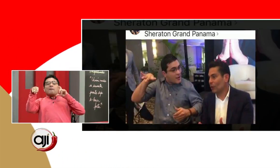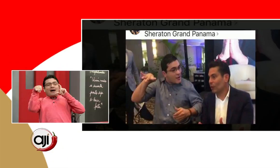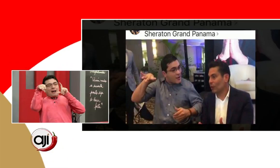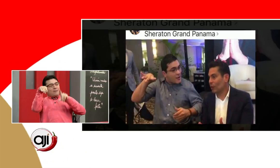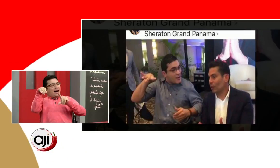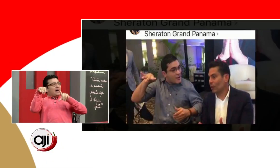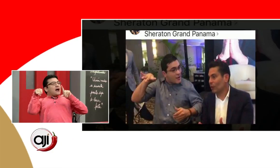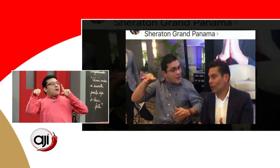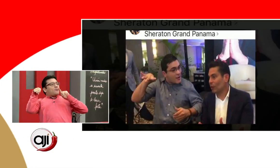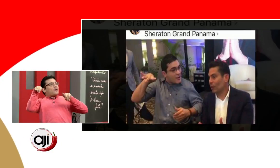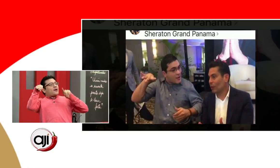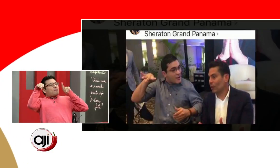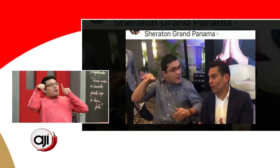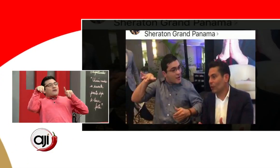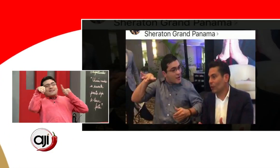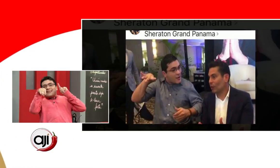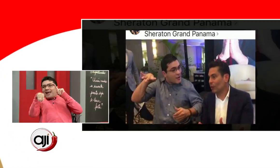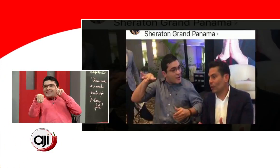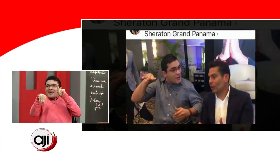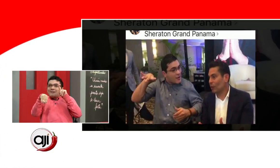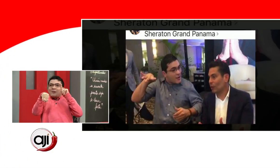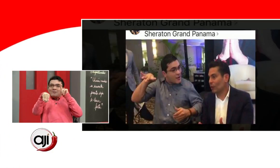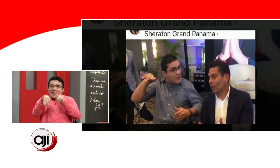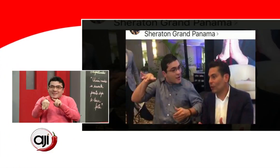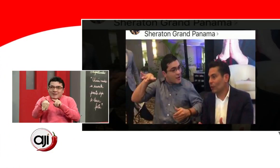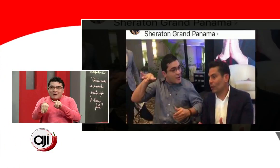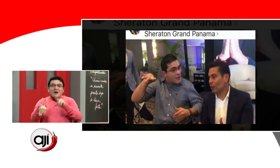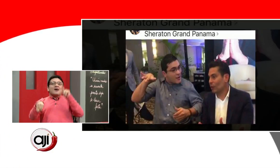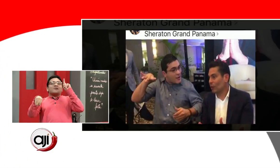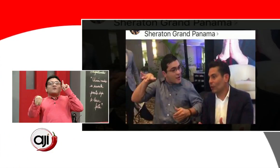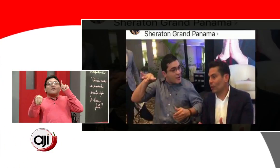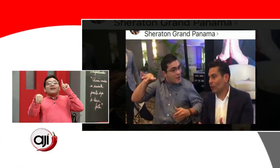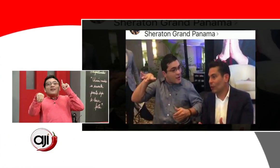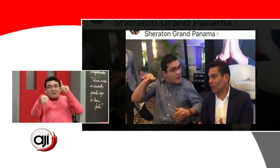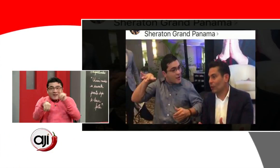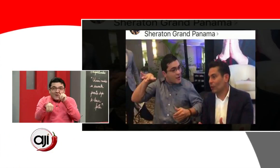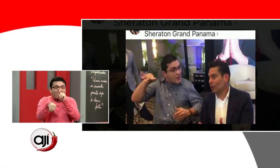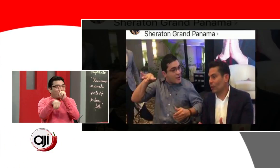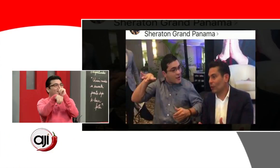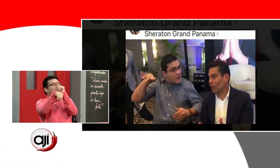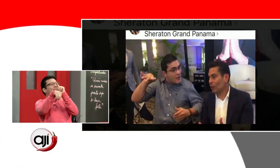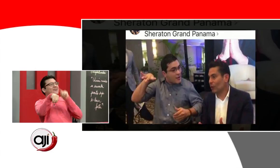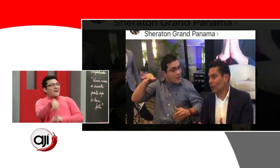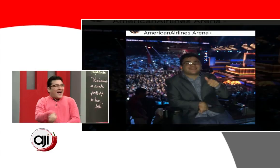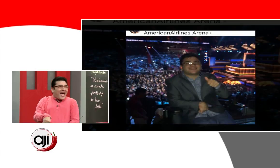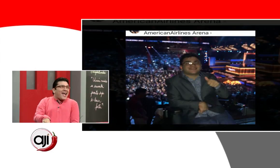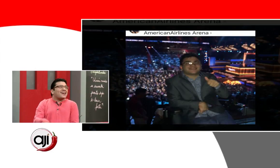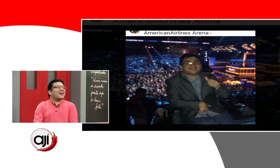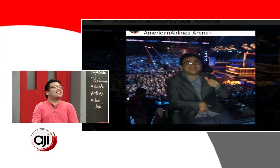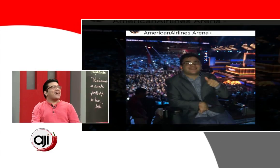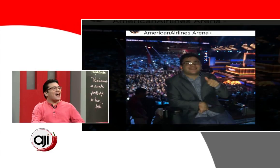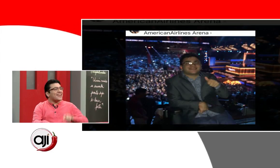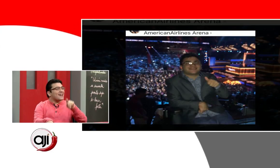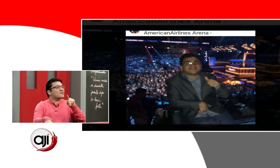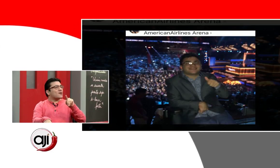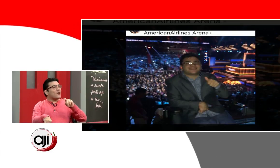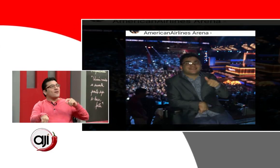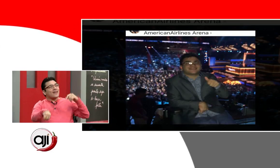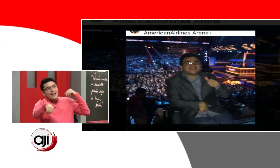Panamá porque puedo decir que hasta el momento soy el único palomeño que está dentro de